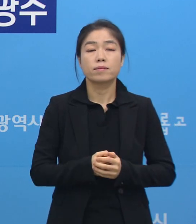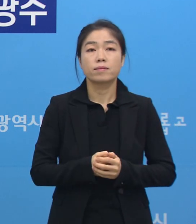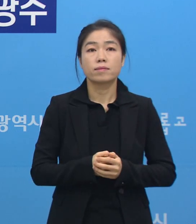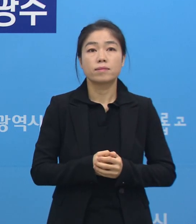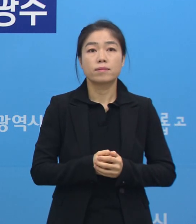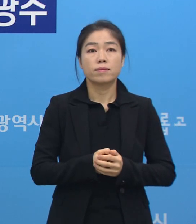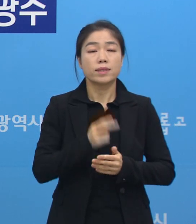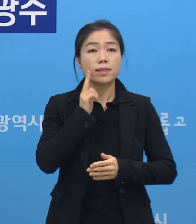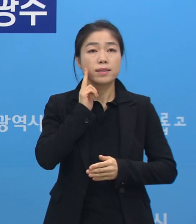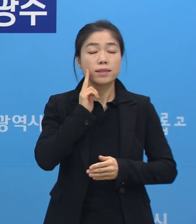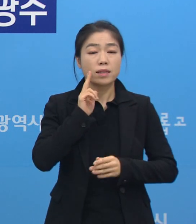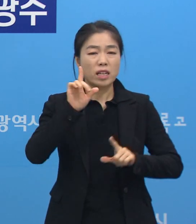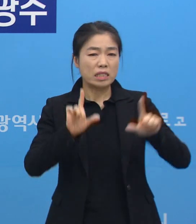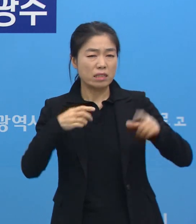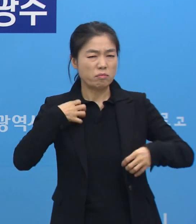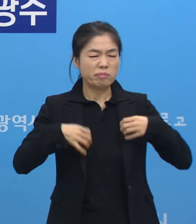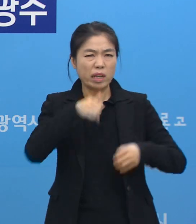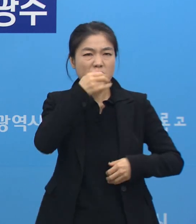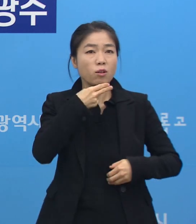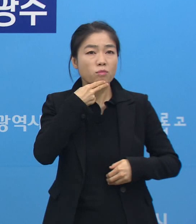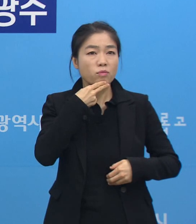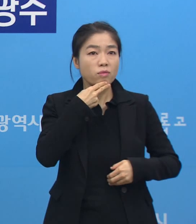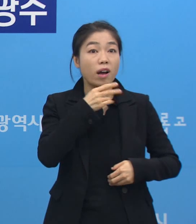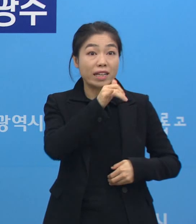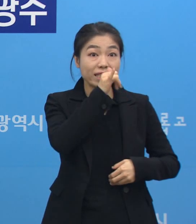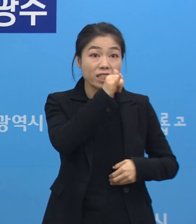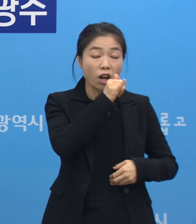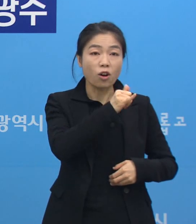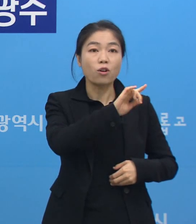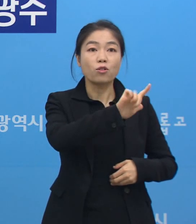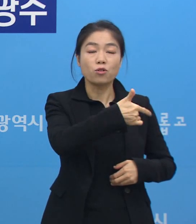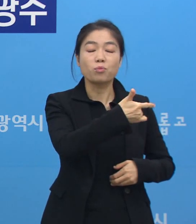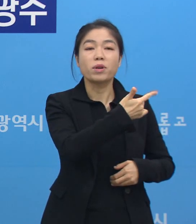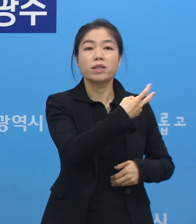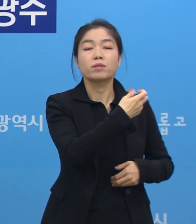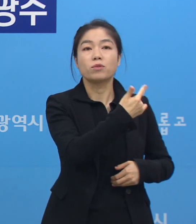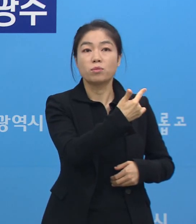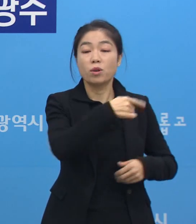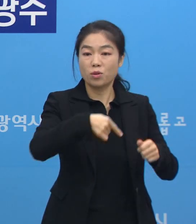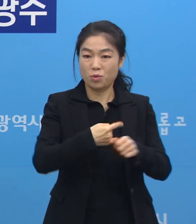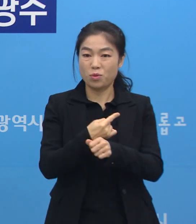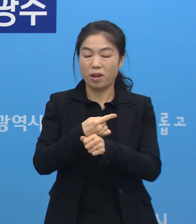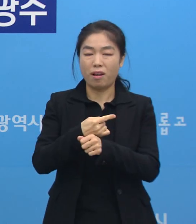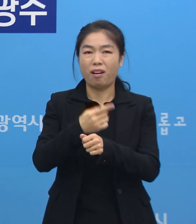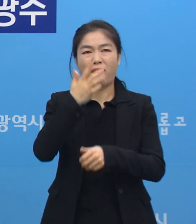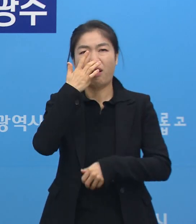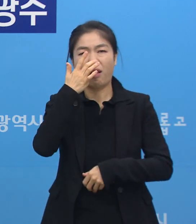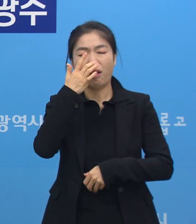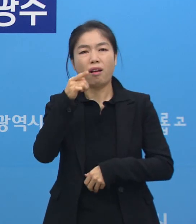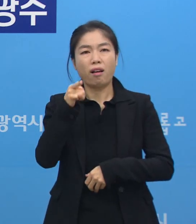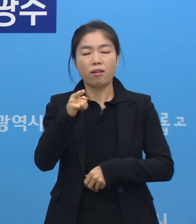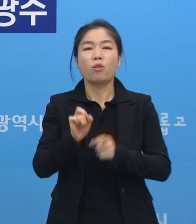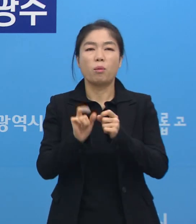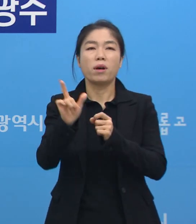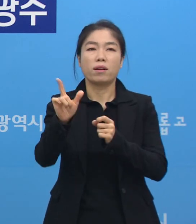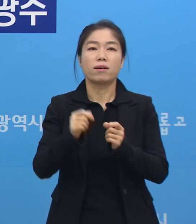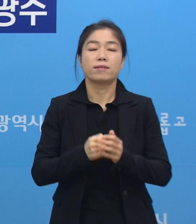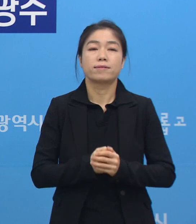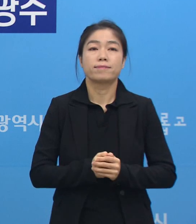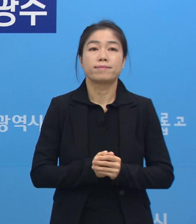증상 유무 관련해서는 유증상이 621명, 무증상이 686명으로 무증상이 좀 더 많습니다.